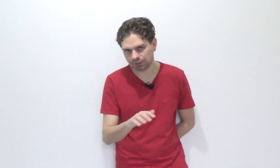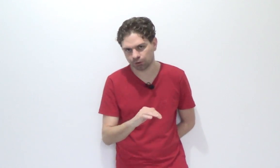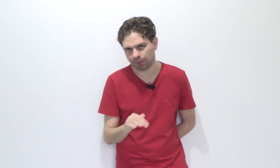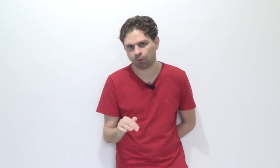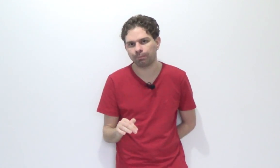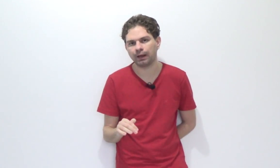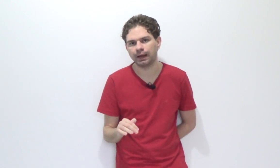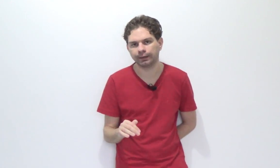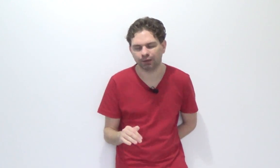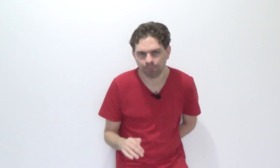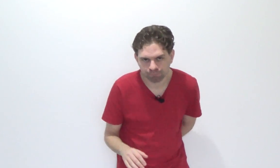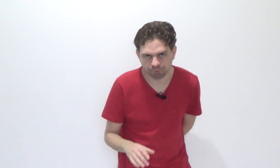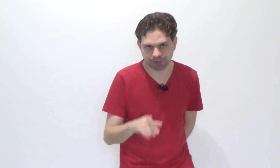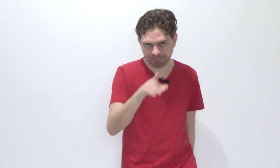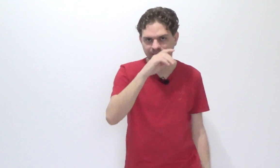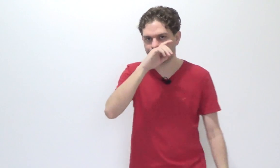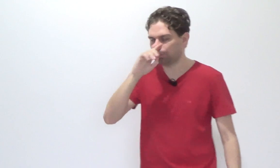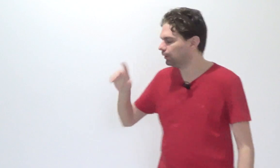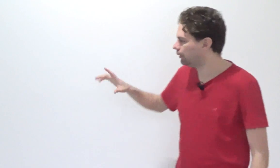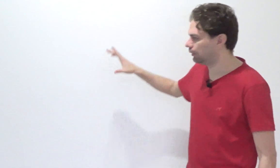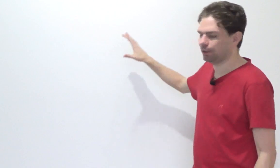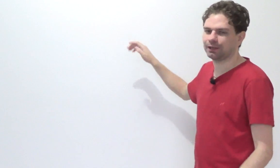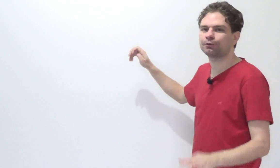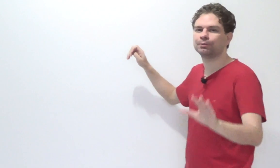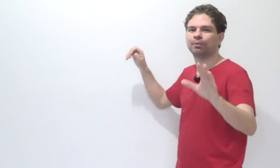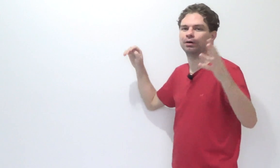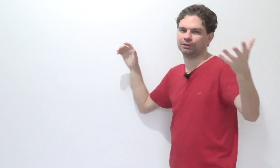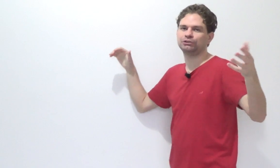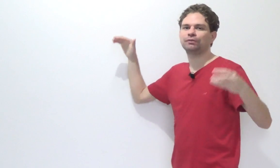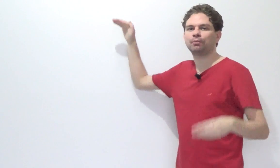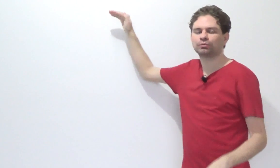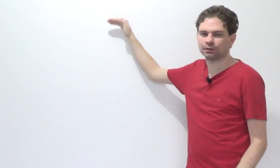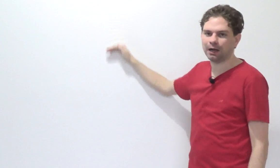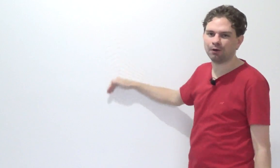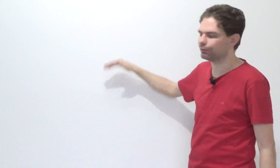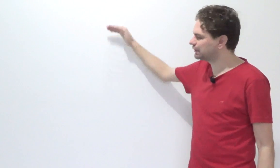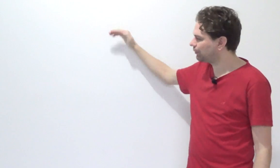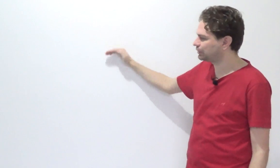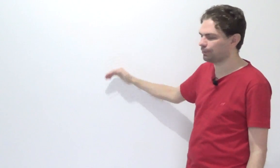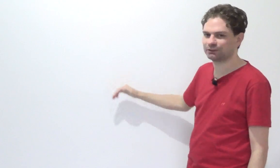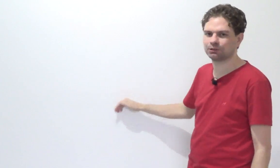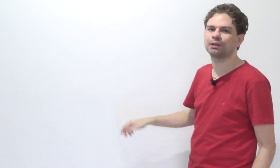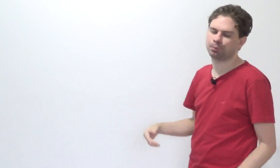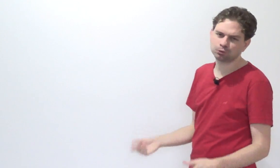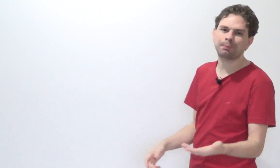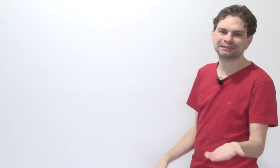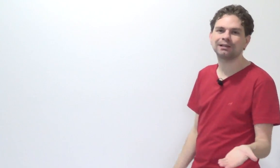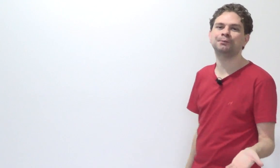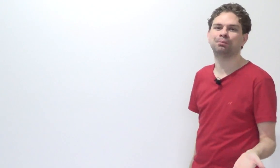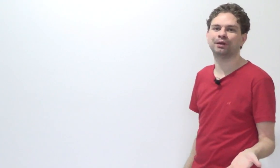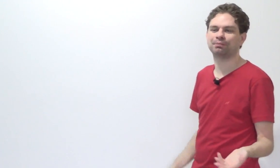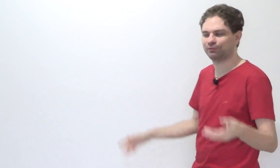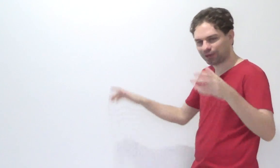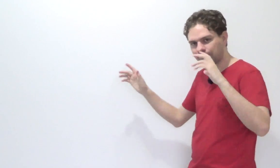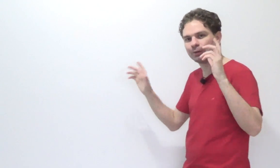dando pra acompanhar, né? Você percebeu? É claro que, porra, a gente vai montando a aula, você vai esquematizando, depois tu passa limpo, né? Porque fica meio